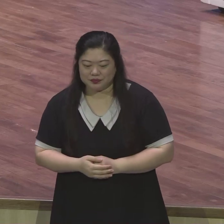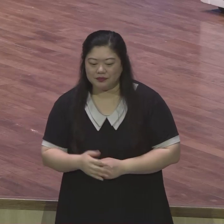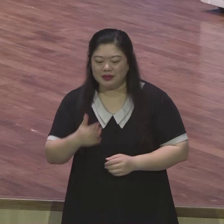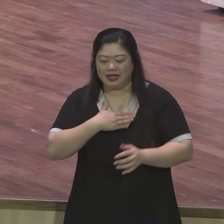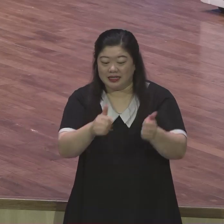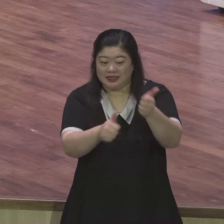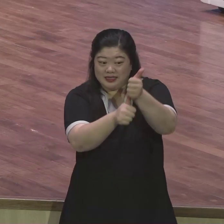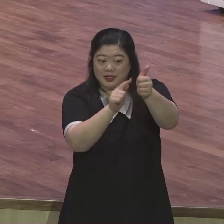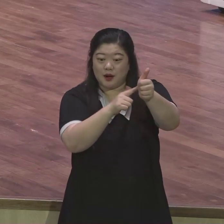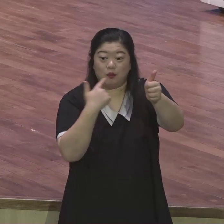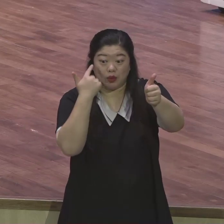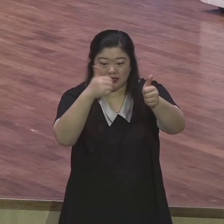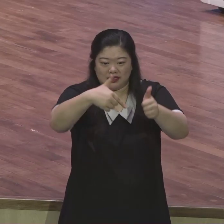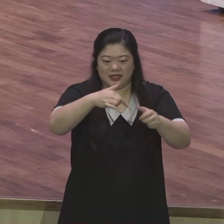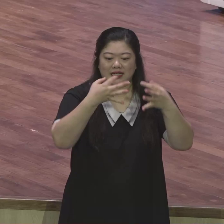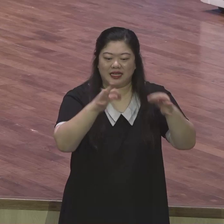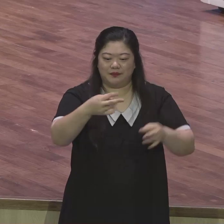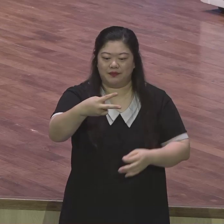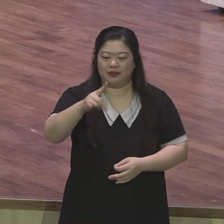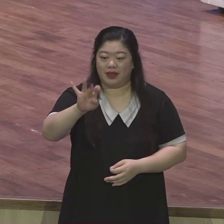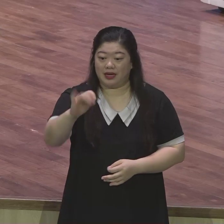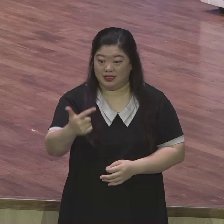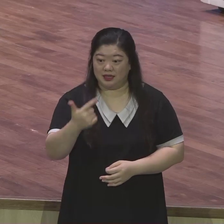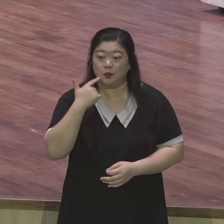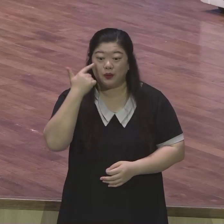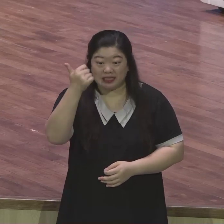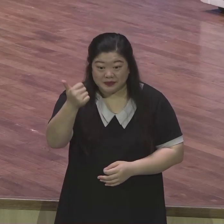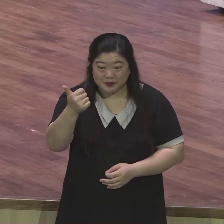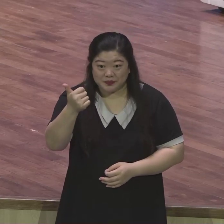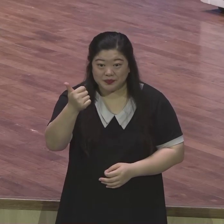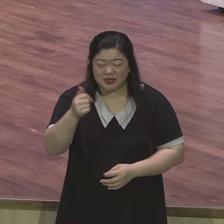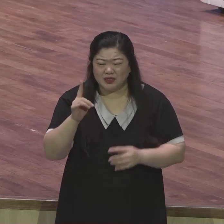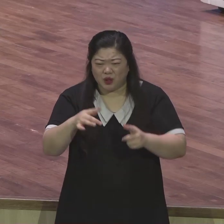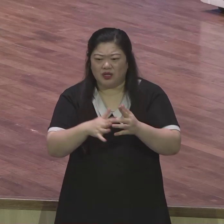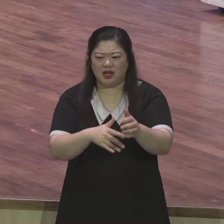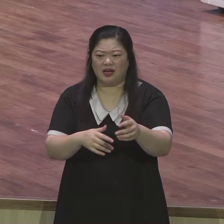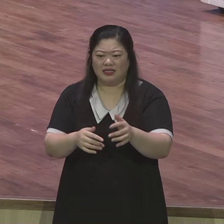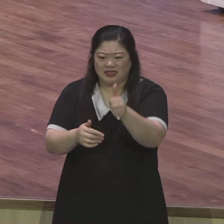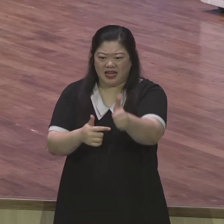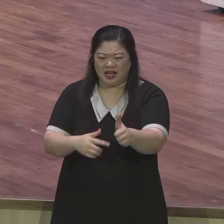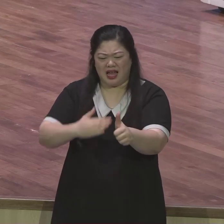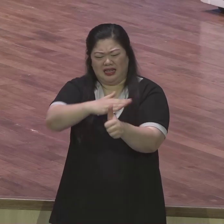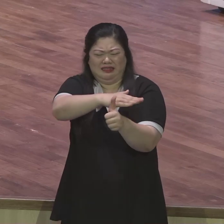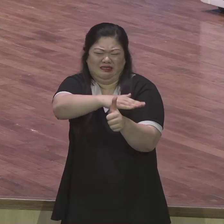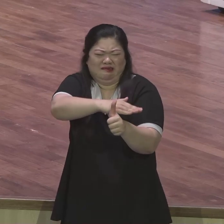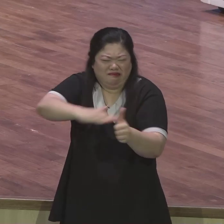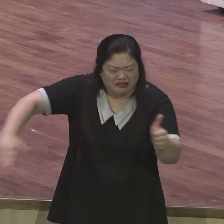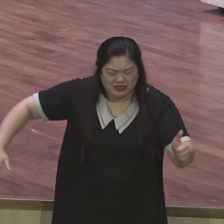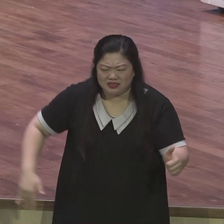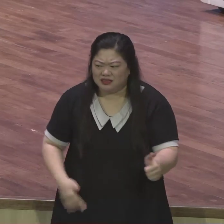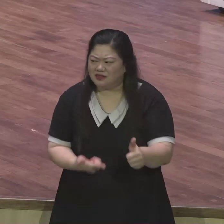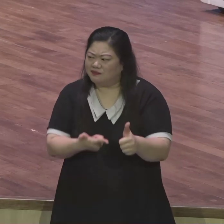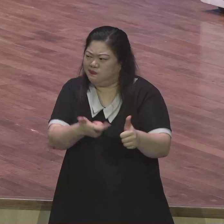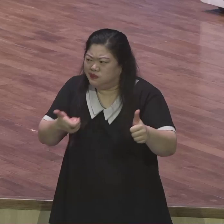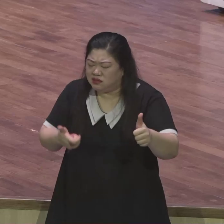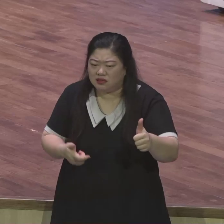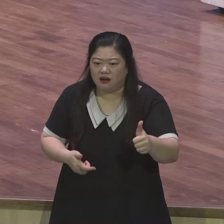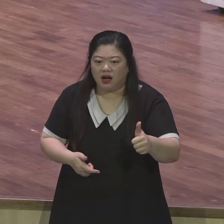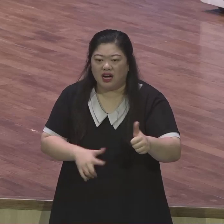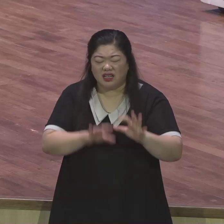설교하시면서 막 일어날 때 사실 잔인하잖아요 목을 그냥 총으로 쏘기도 하지만 목을 자르기도 하고 막 생각만 해도 너무 잔인하고 끔찍한 일이잖아요